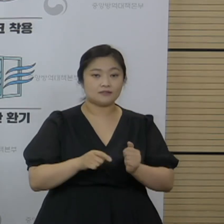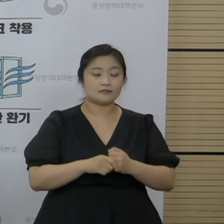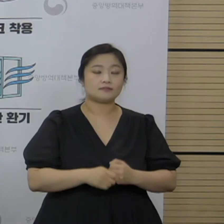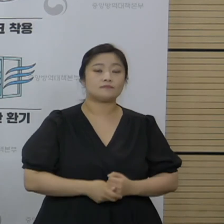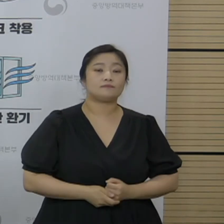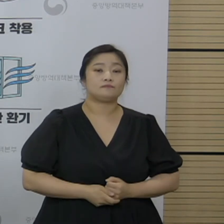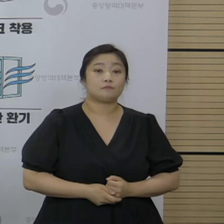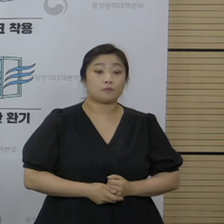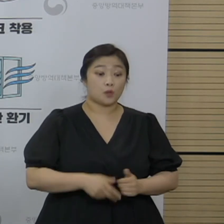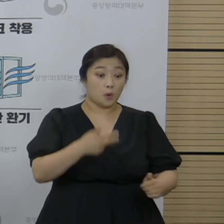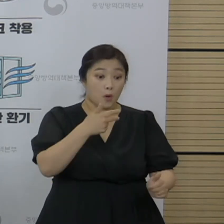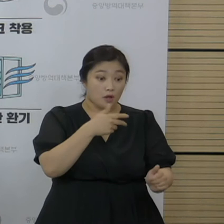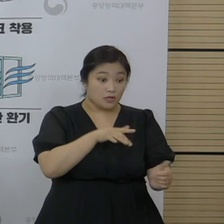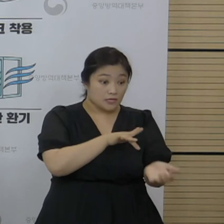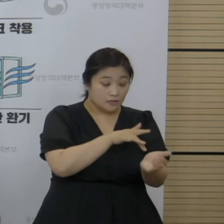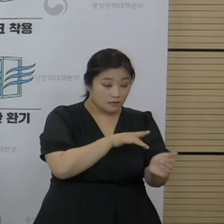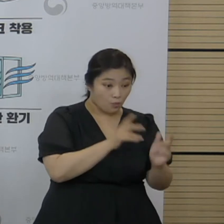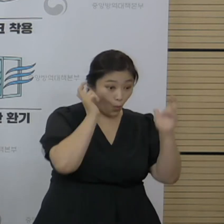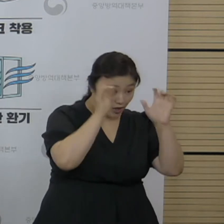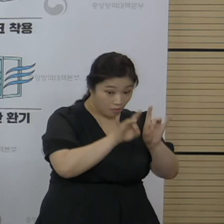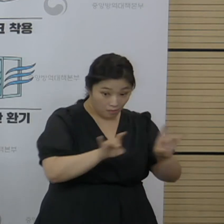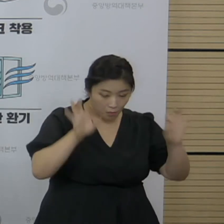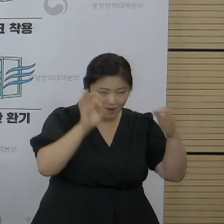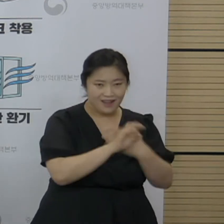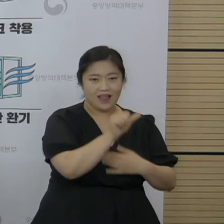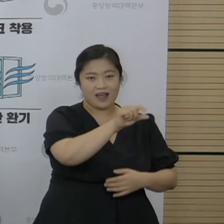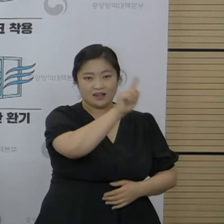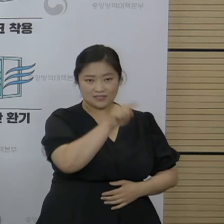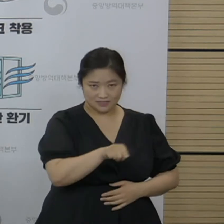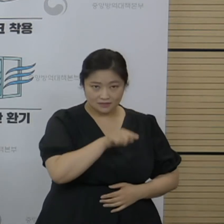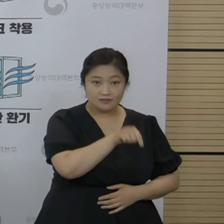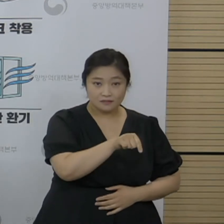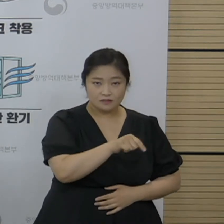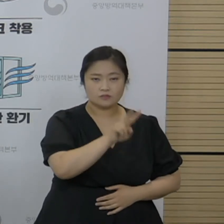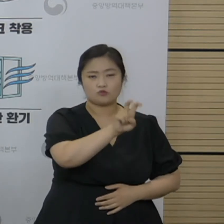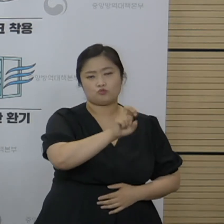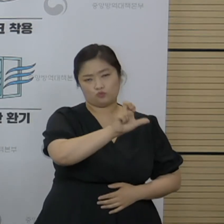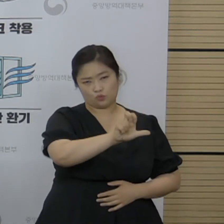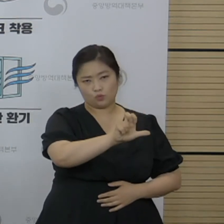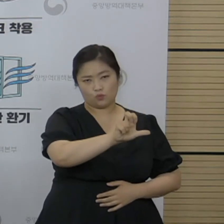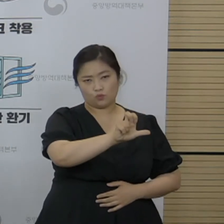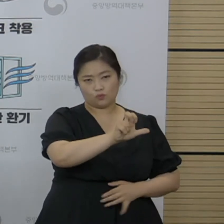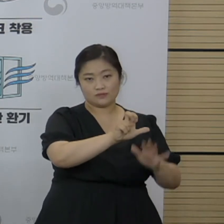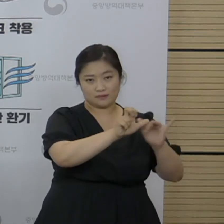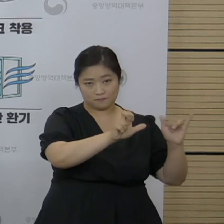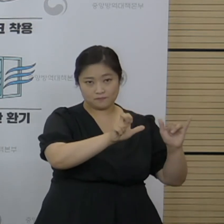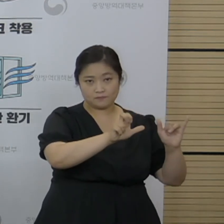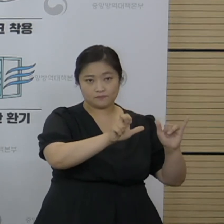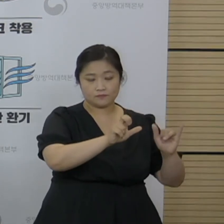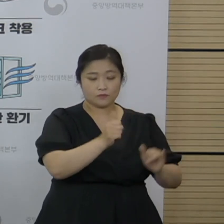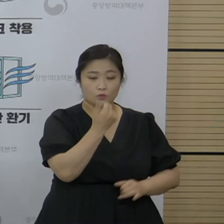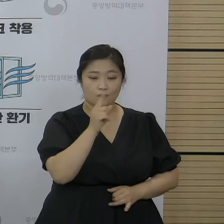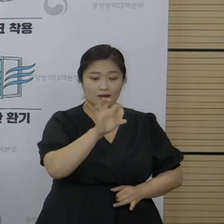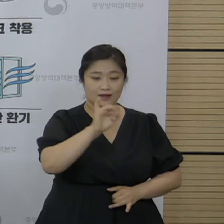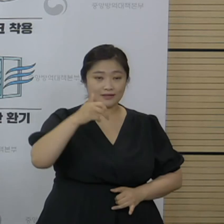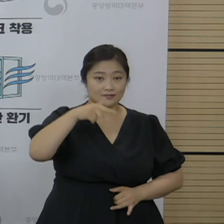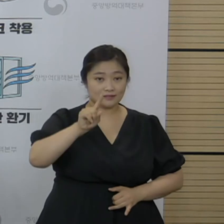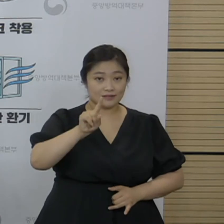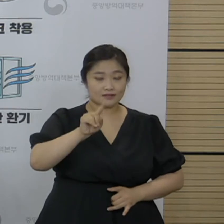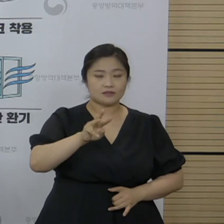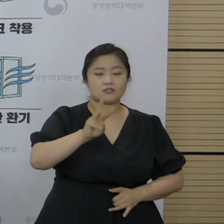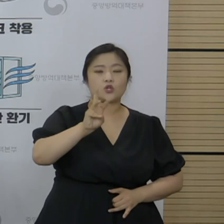82건. 백신 별로 보면 아스트라제네카가 25명, 화이자 백신이